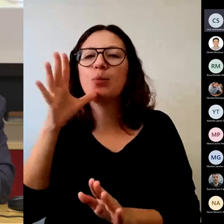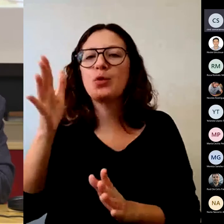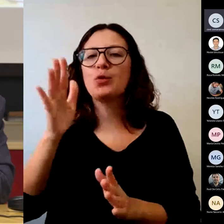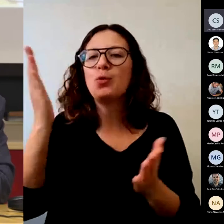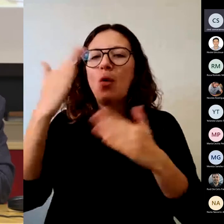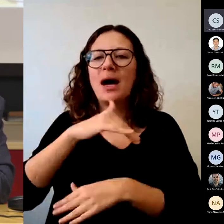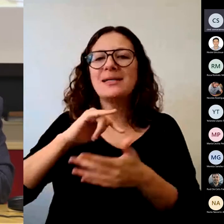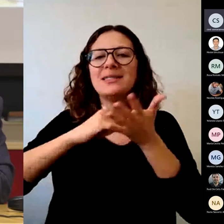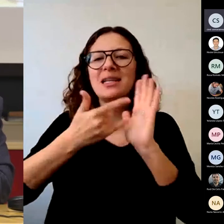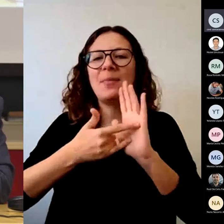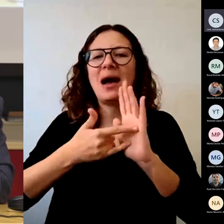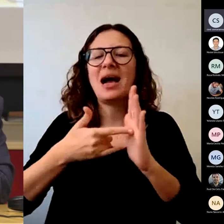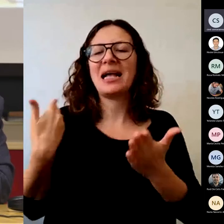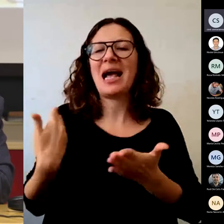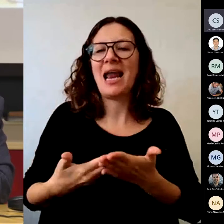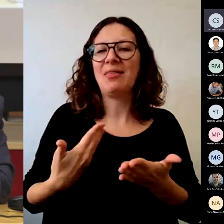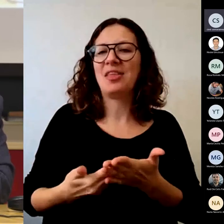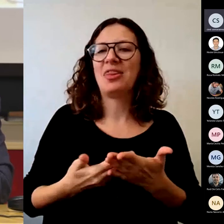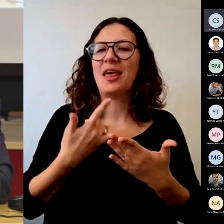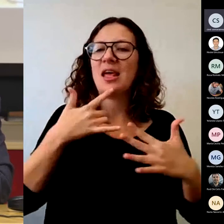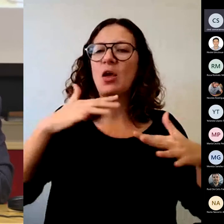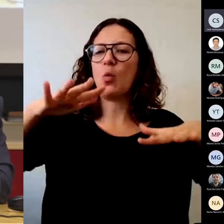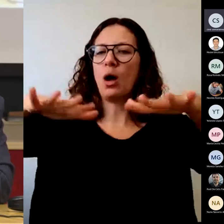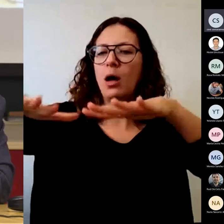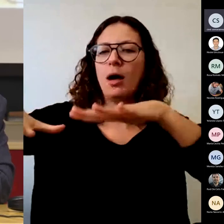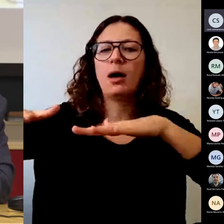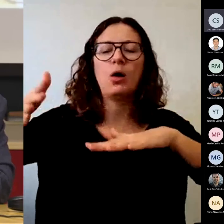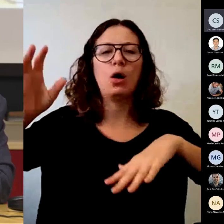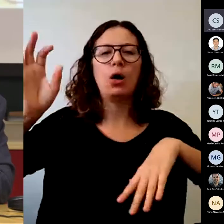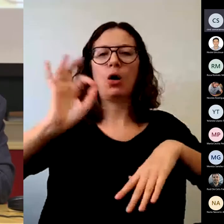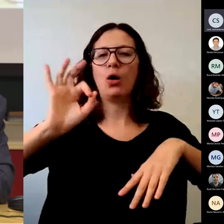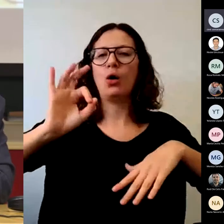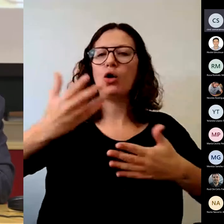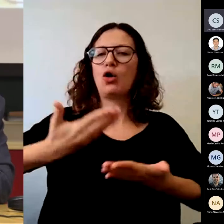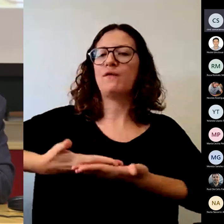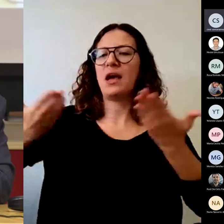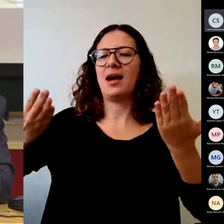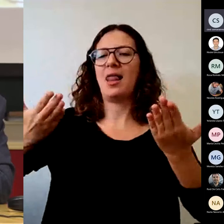y la fiabilidad de... también, online,